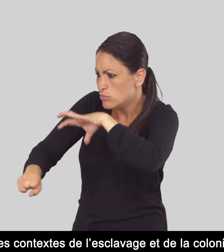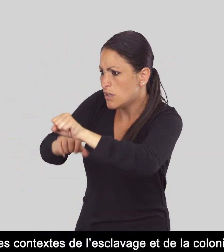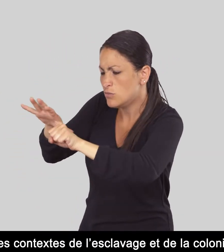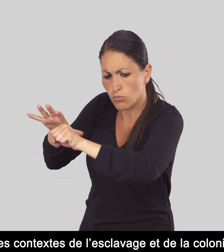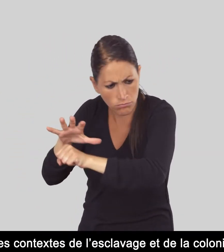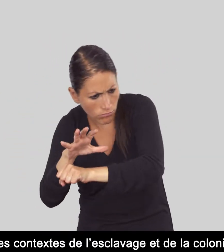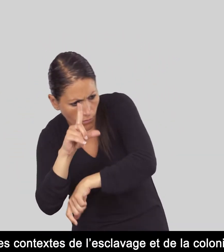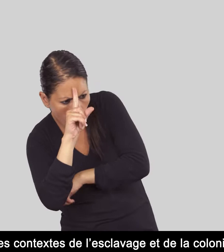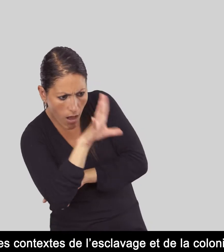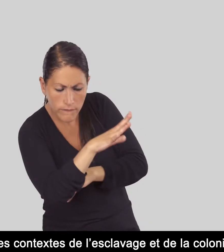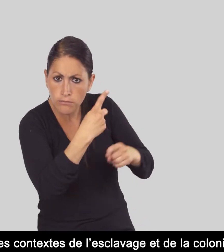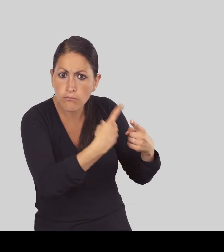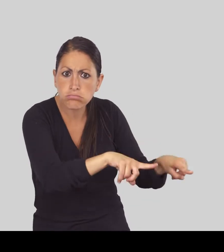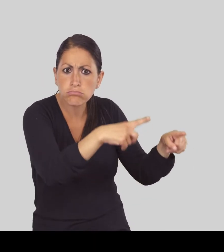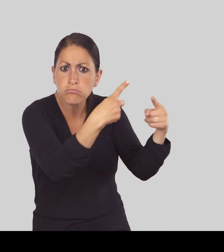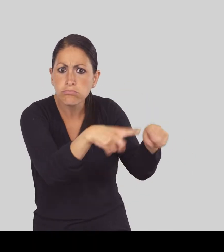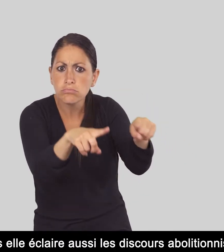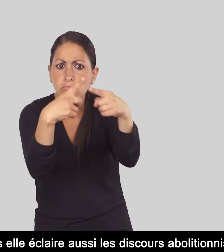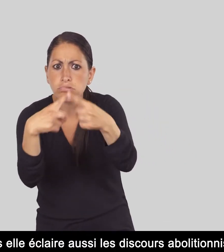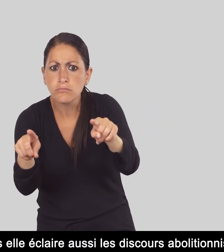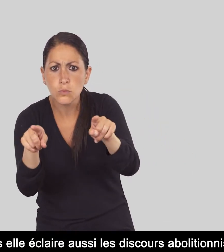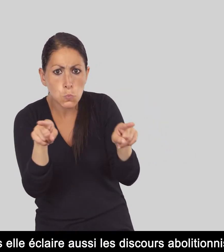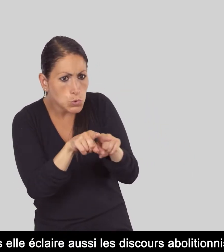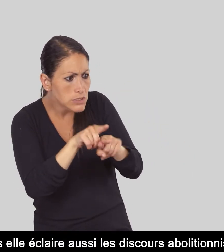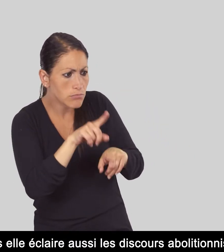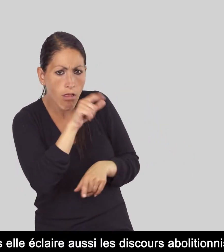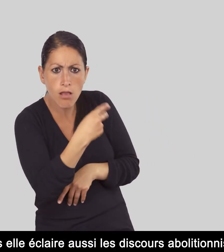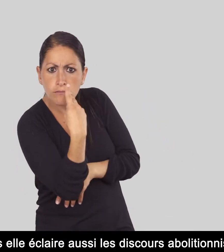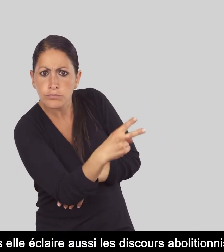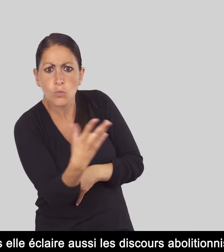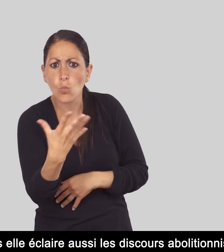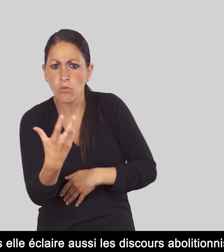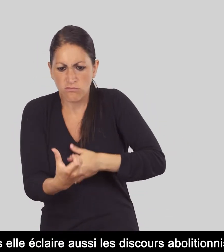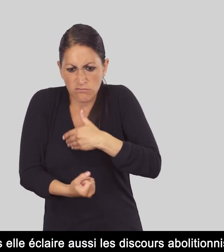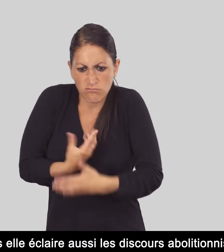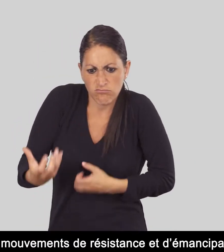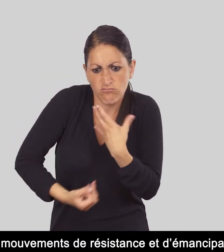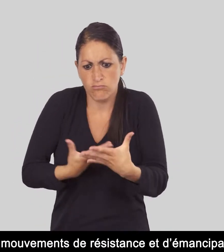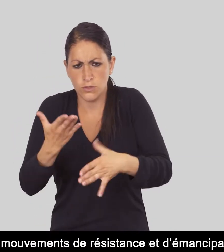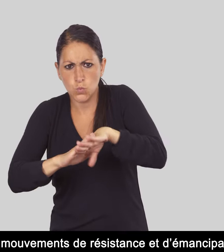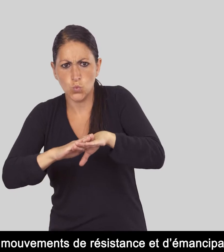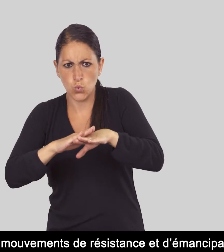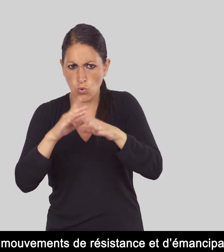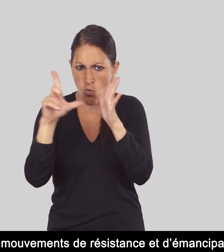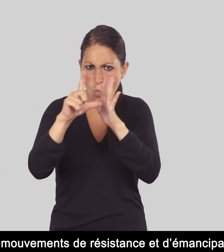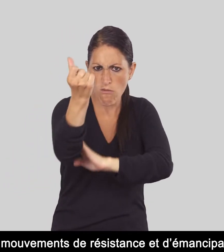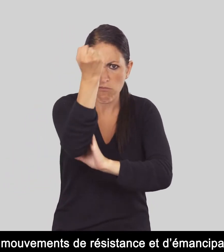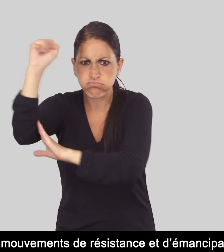'esclavage et de la colonisation. Mais elle éclaire aussi les discours abolitionnistes, les mouvements de résistance et d